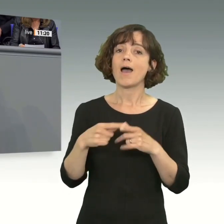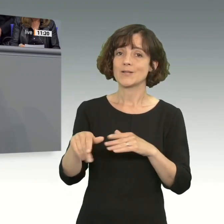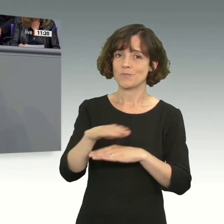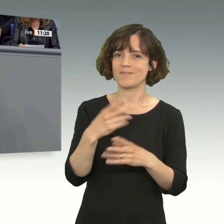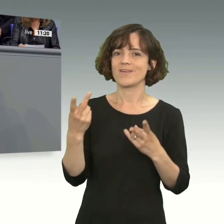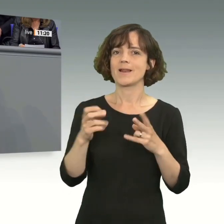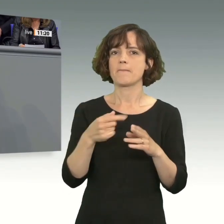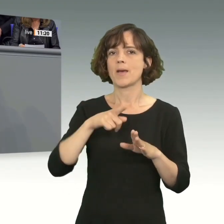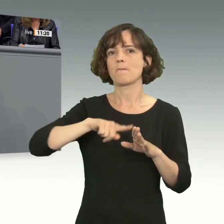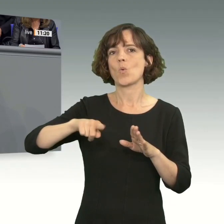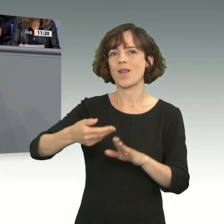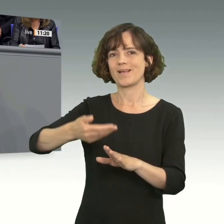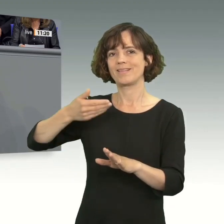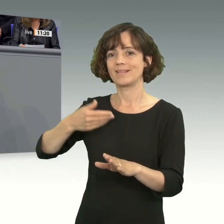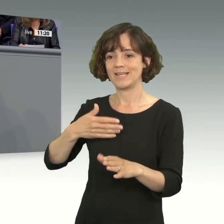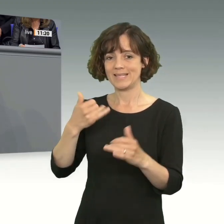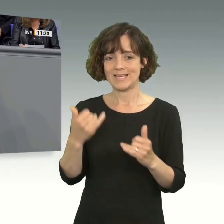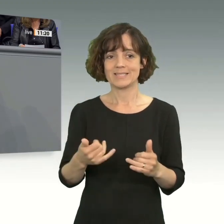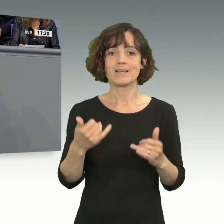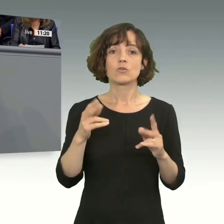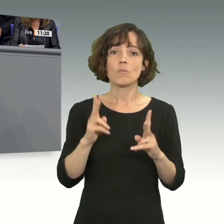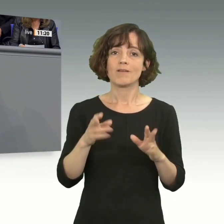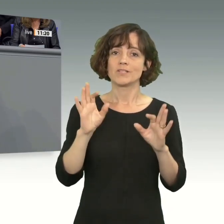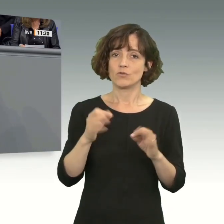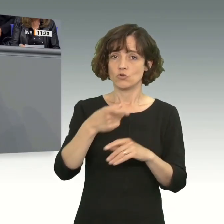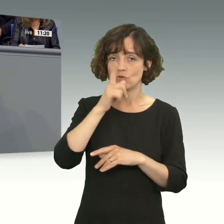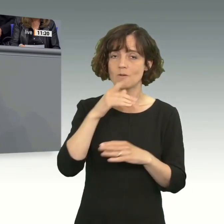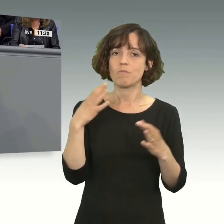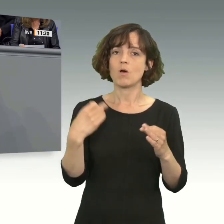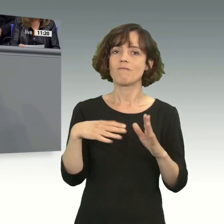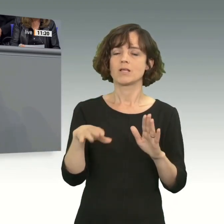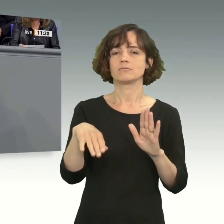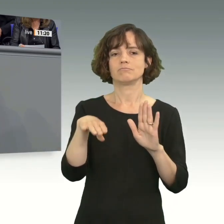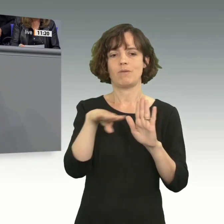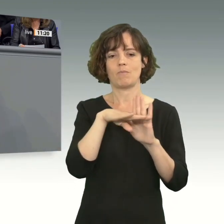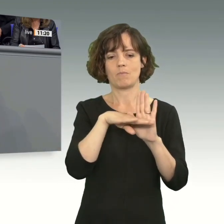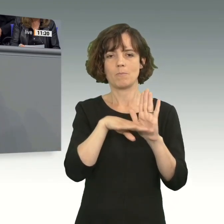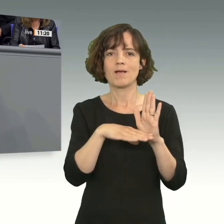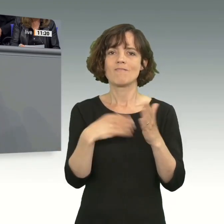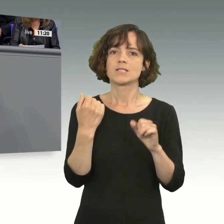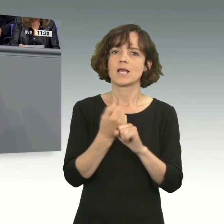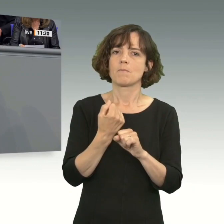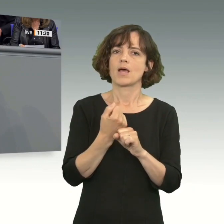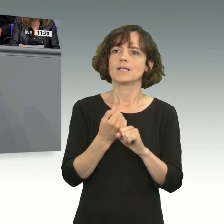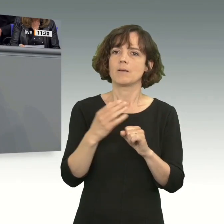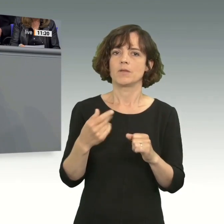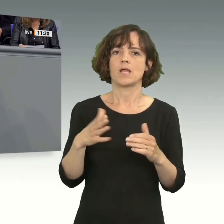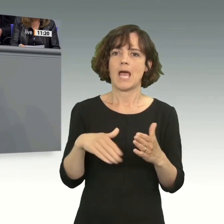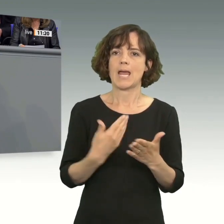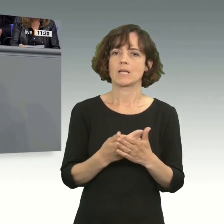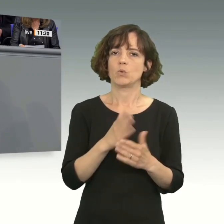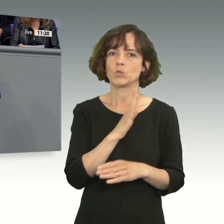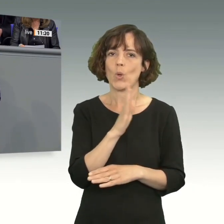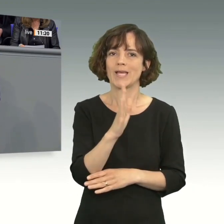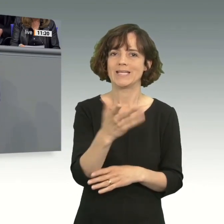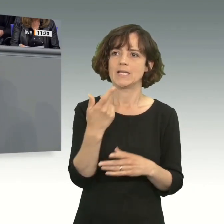es noch vor ein paar Monaten hatten. Wir bräuchten für Deutschland eine Agenda für Wachstum, eine angebotsorientierte Politik. Und dazu gehört eben auch eine